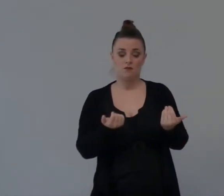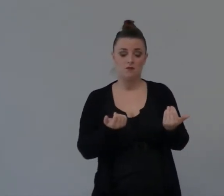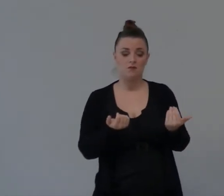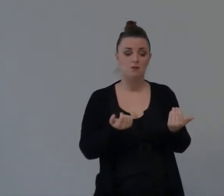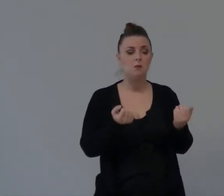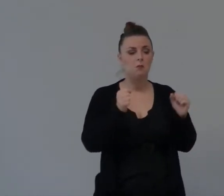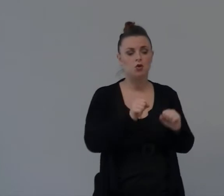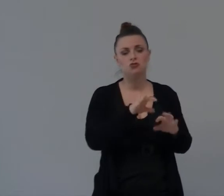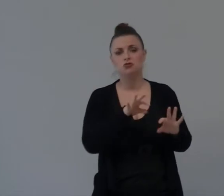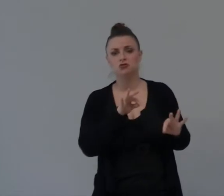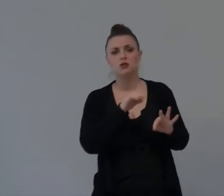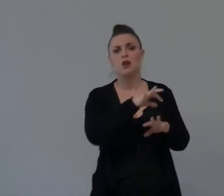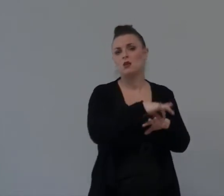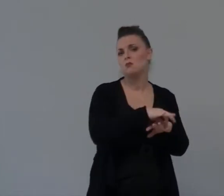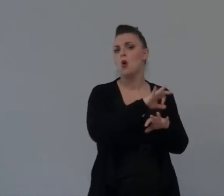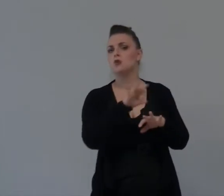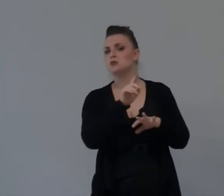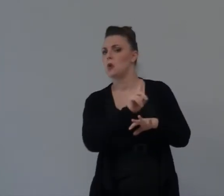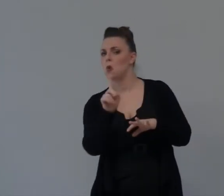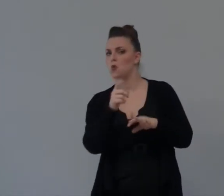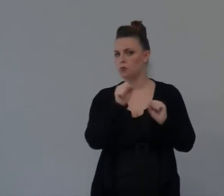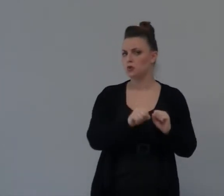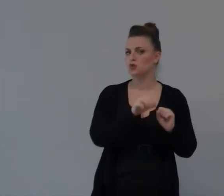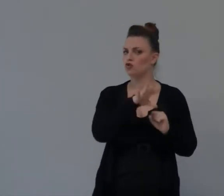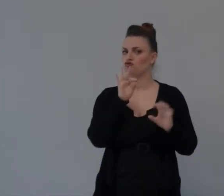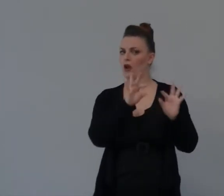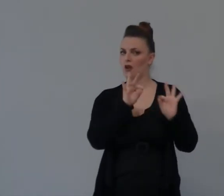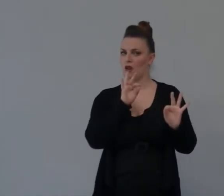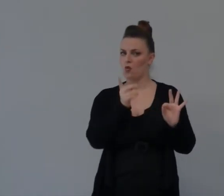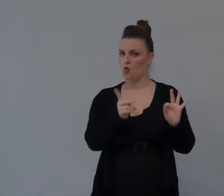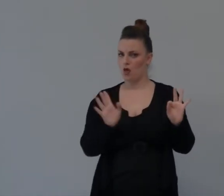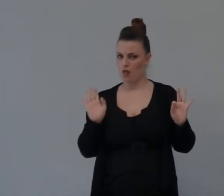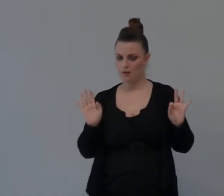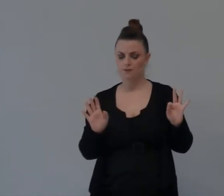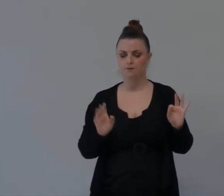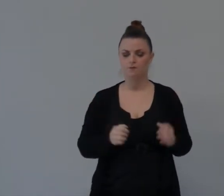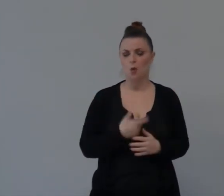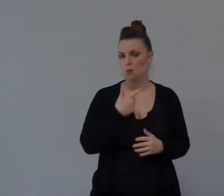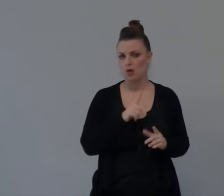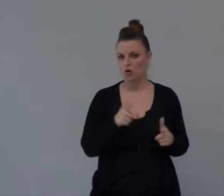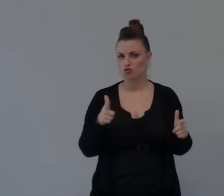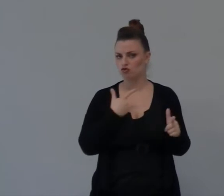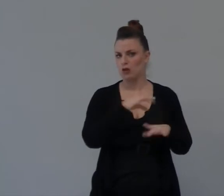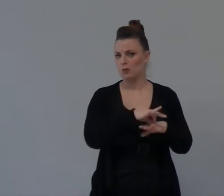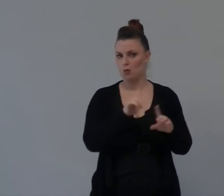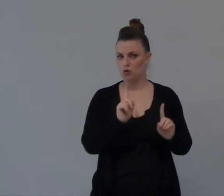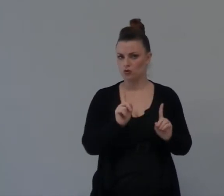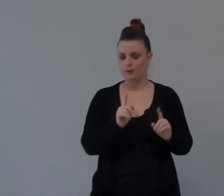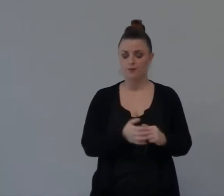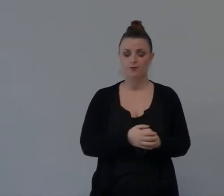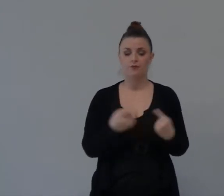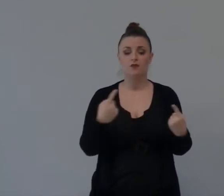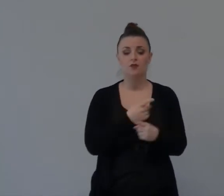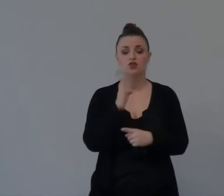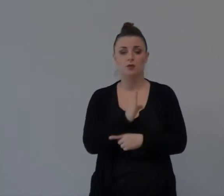Non Aveva Proprio Nessun Obbligo Boaz Invece